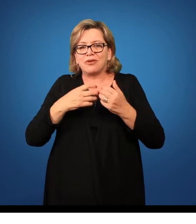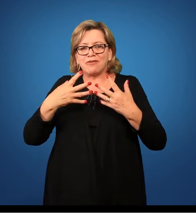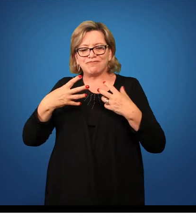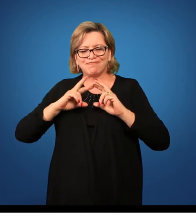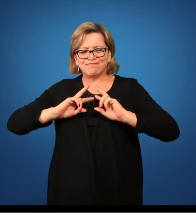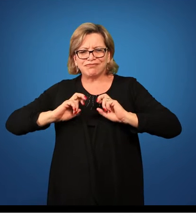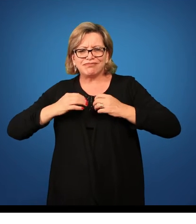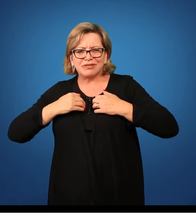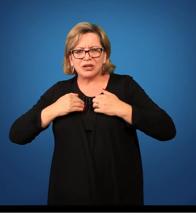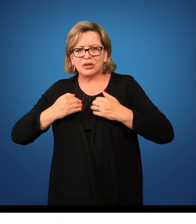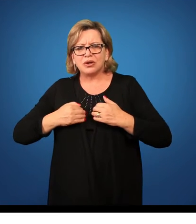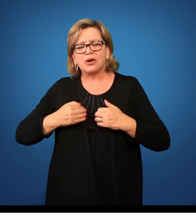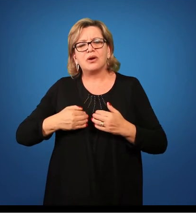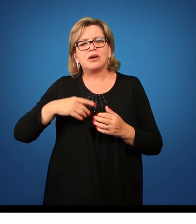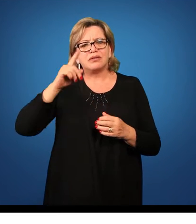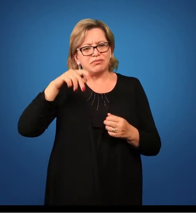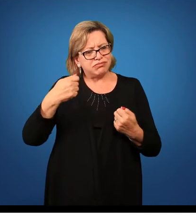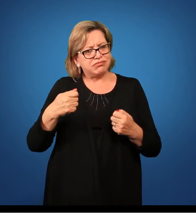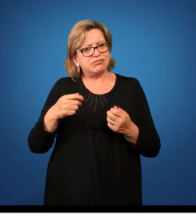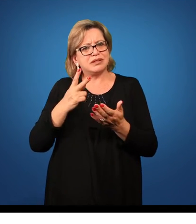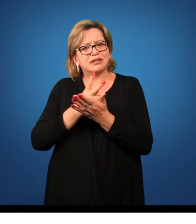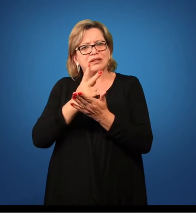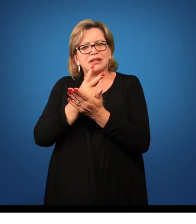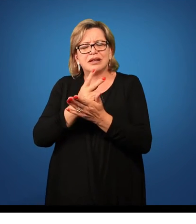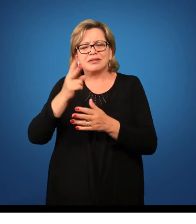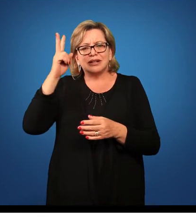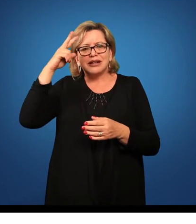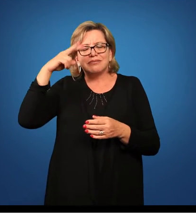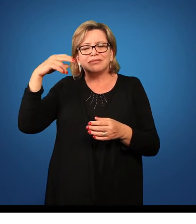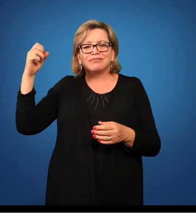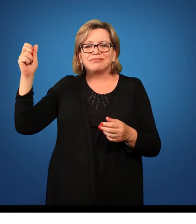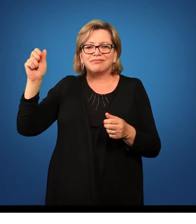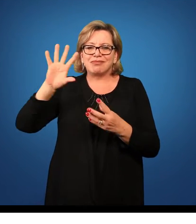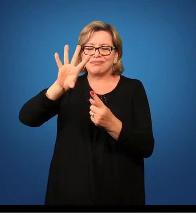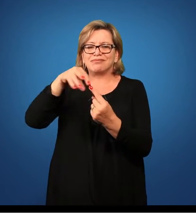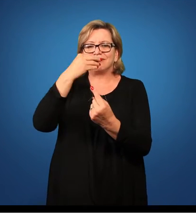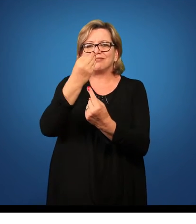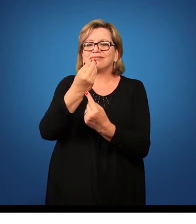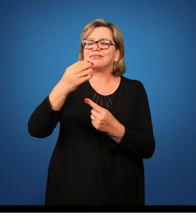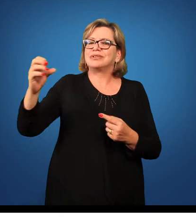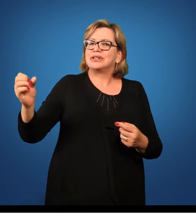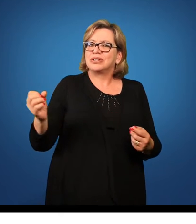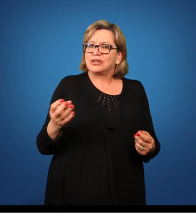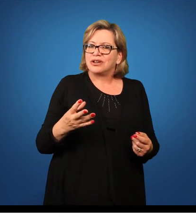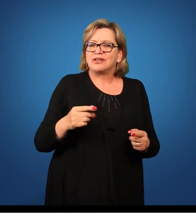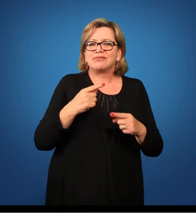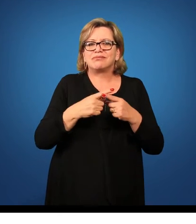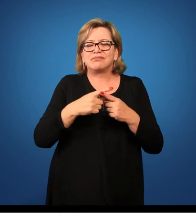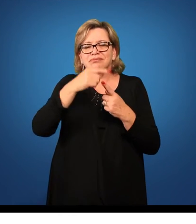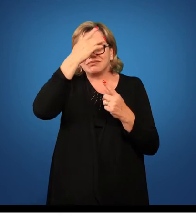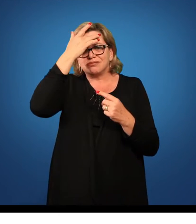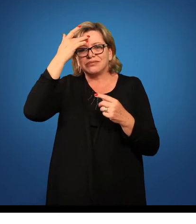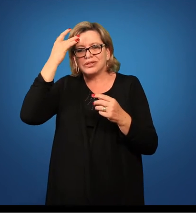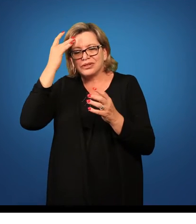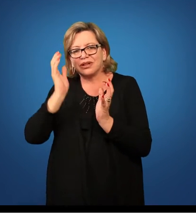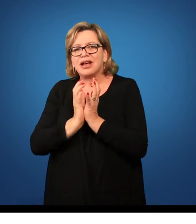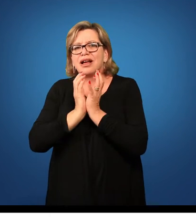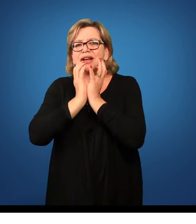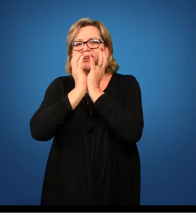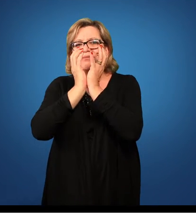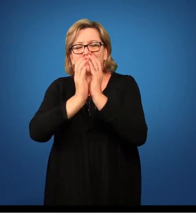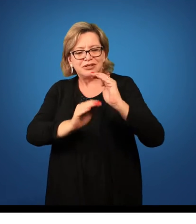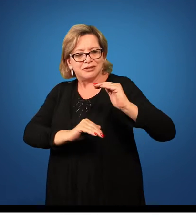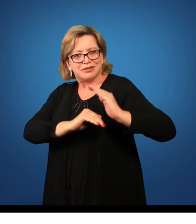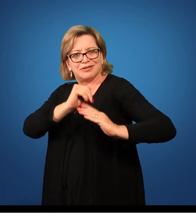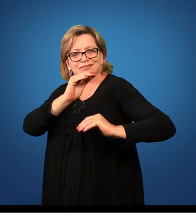indispensável, principalmente se remetendo à arte contemporânea, onde o indivíduo faz parte do processo e construção